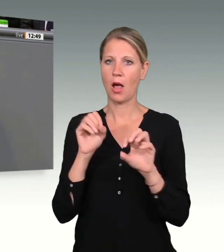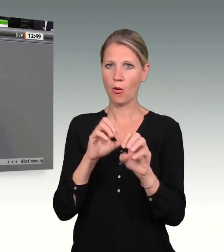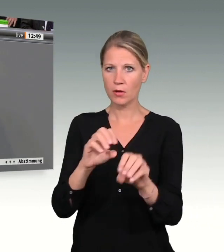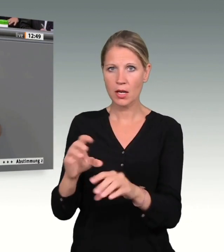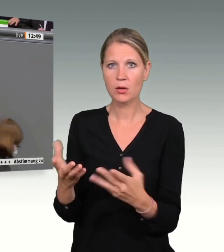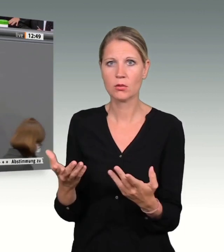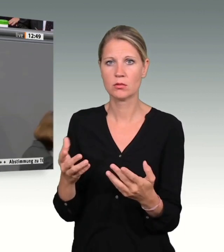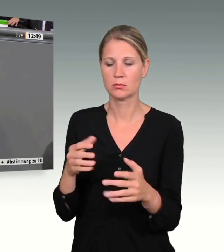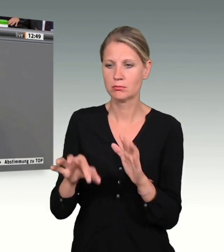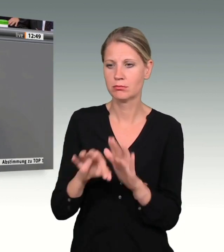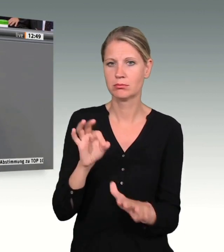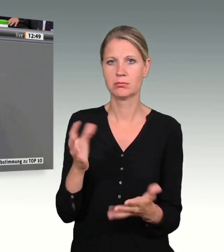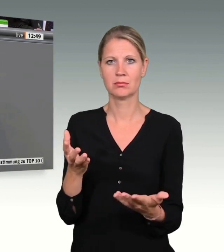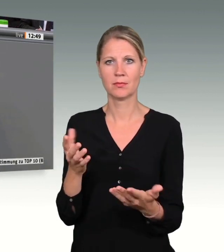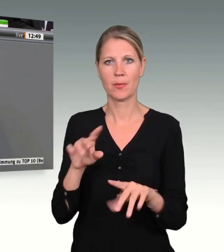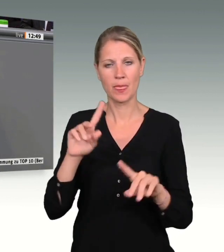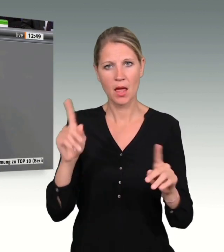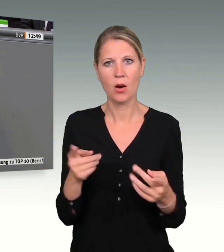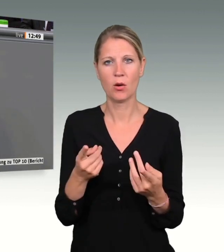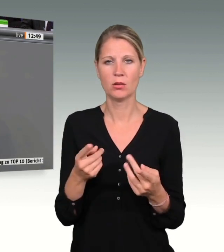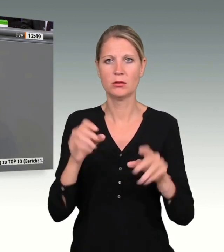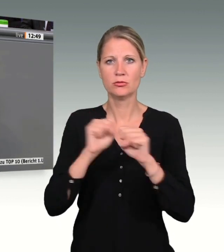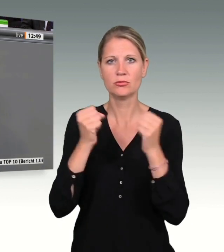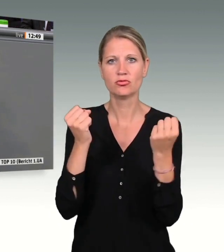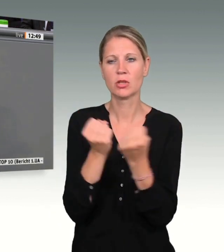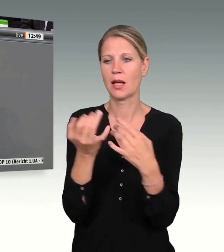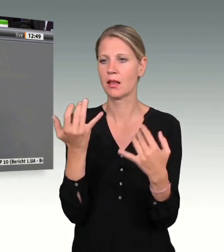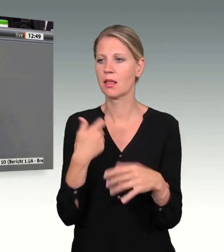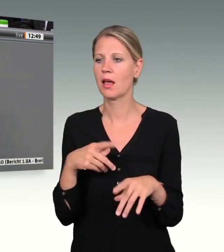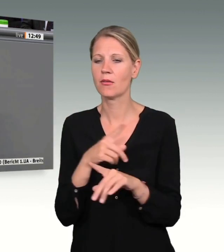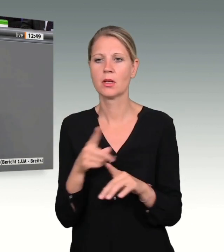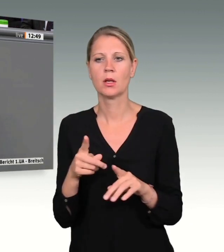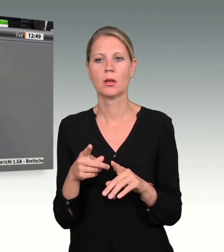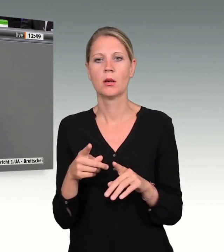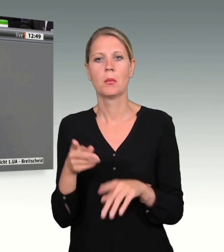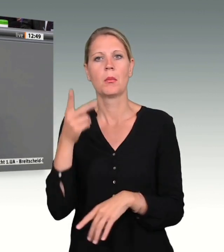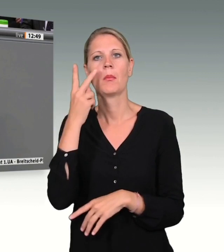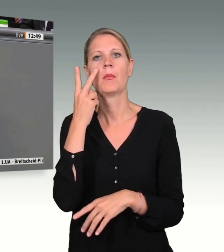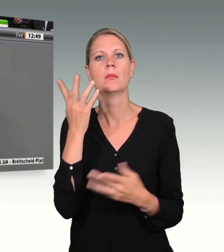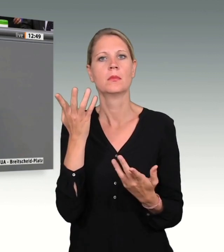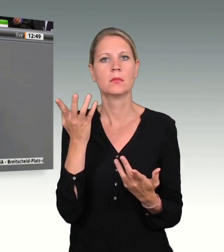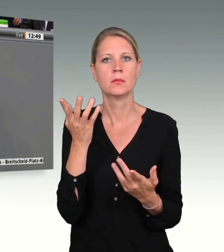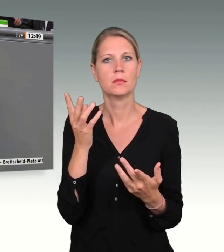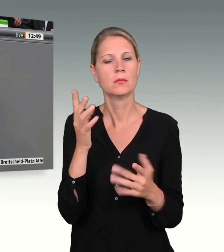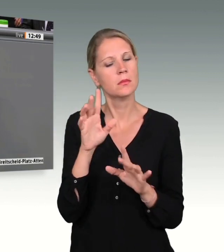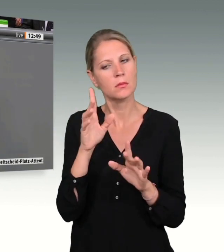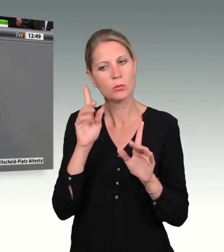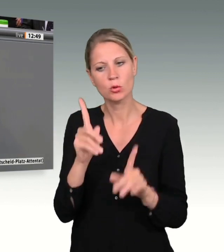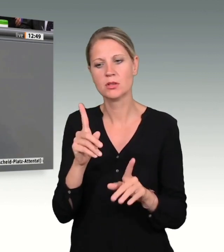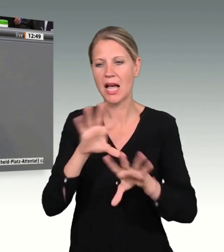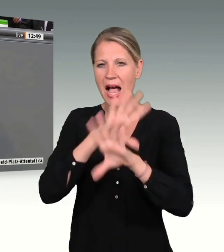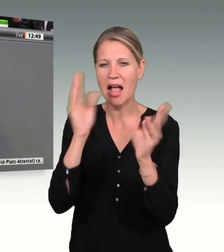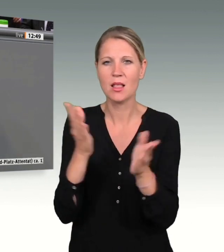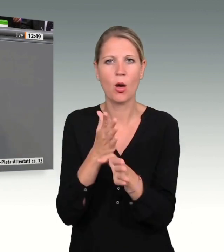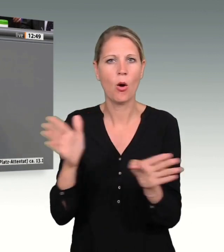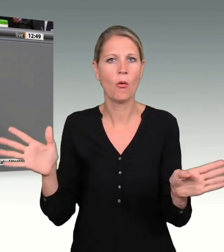dass der Staat nicht ruhen darf, bis alle offenen Fragen geklärt sind. Das macht nichts ungeschehen und ist